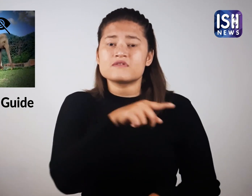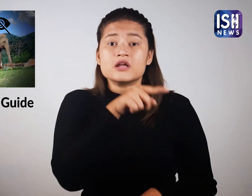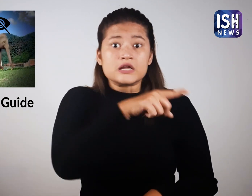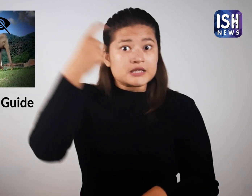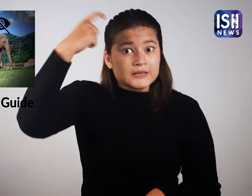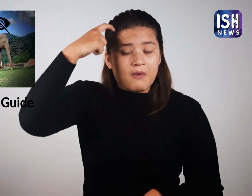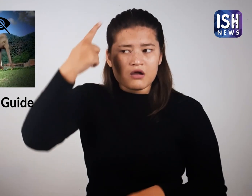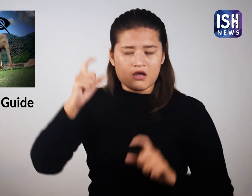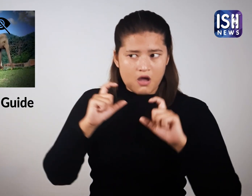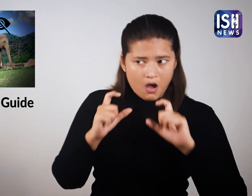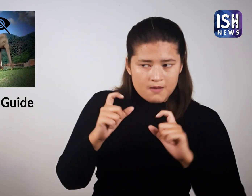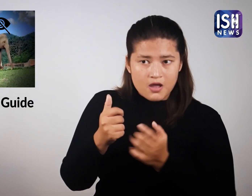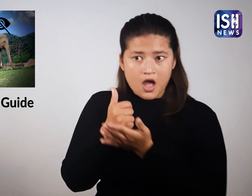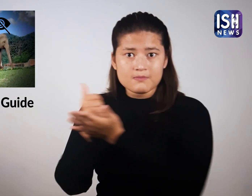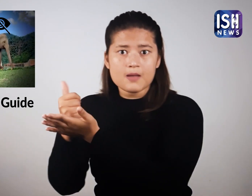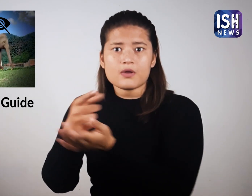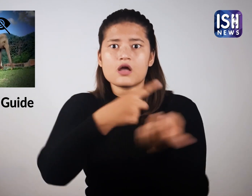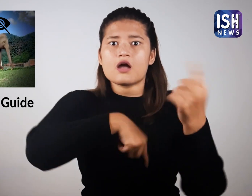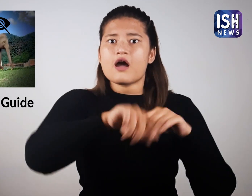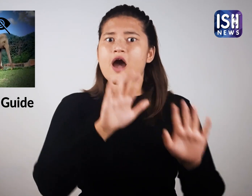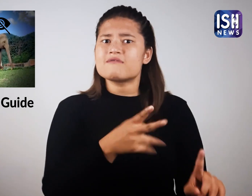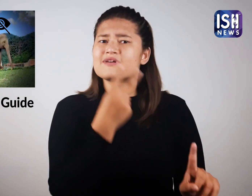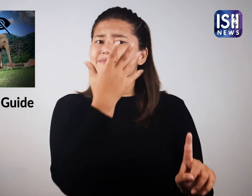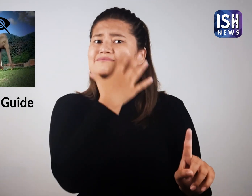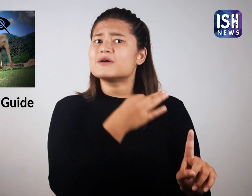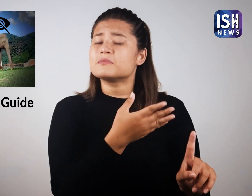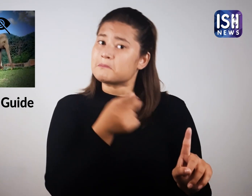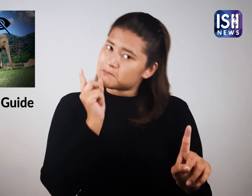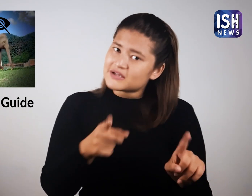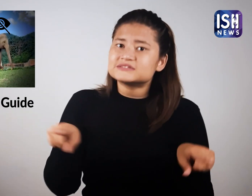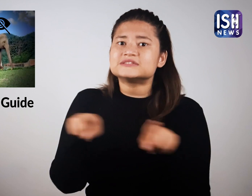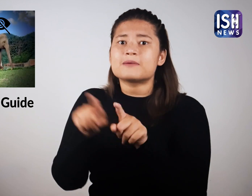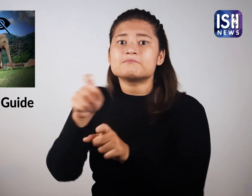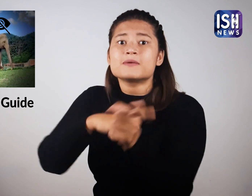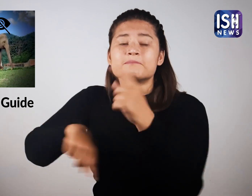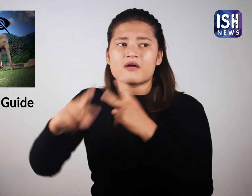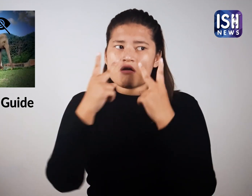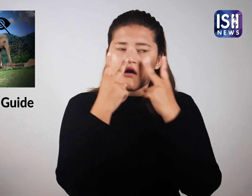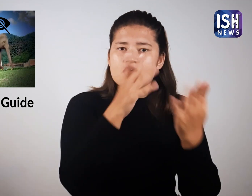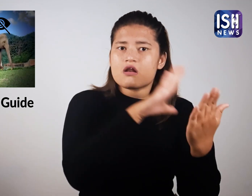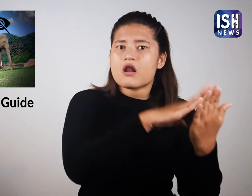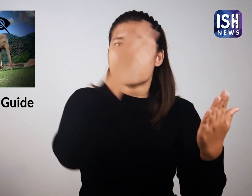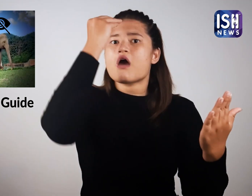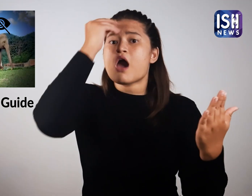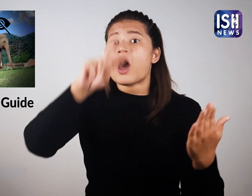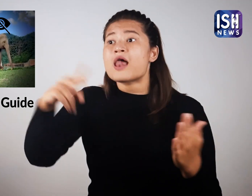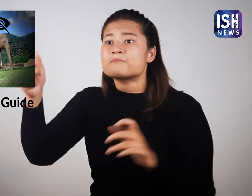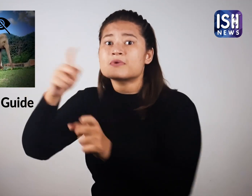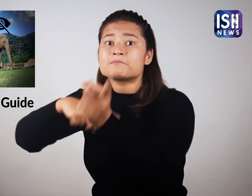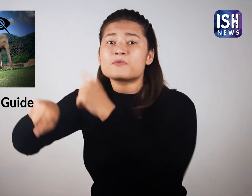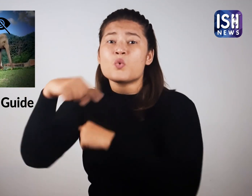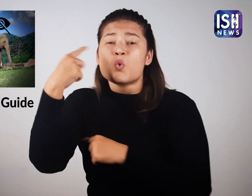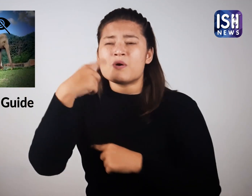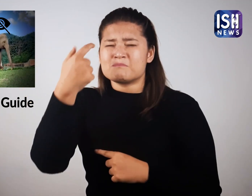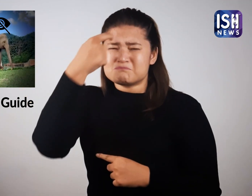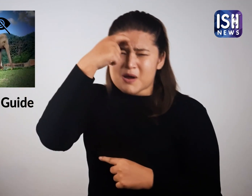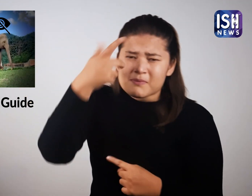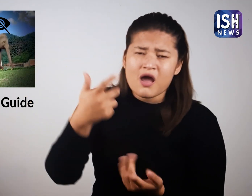इतने बड़े जानवर हैं फिर भी बहुत देख भाल कर रहे है। हम सबके लिए यहाँ एक सबक है कि जरुतमंदों की मदद